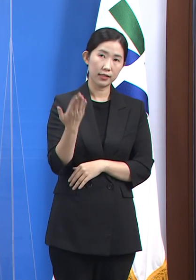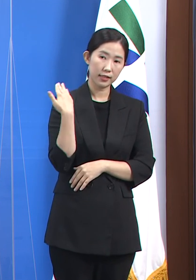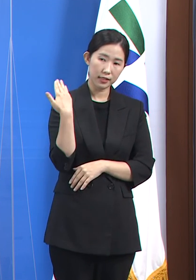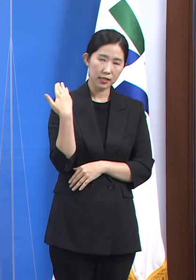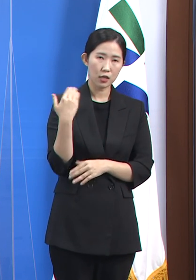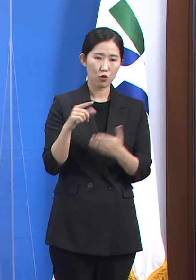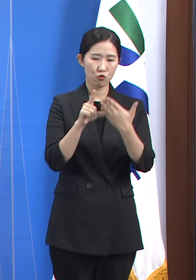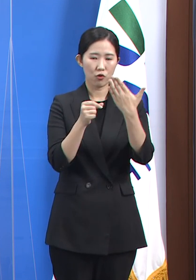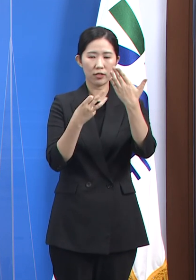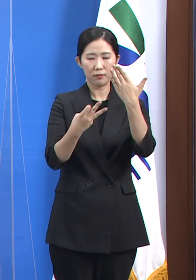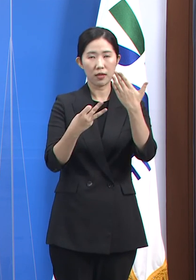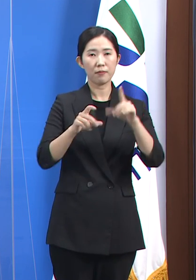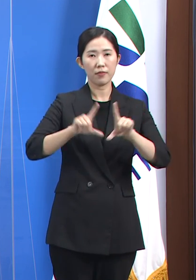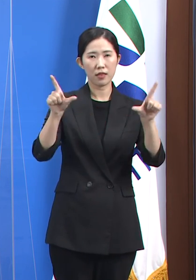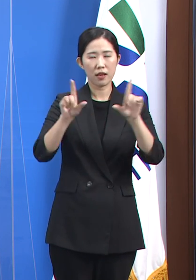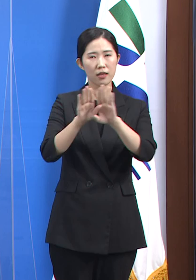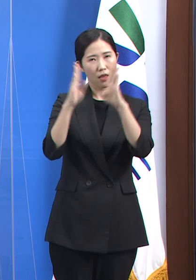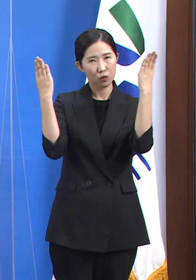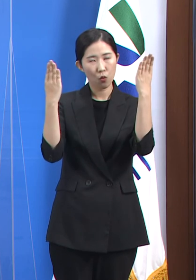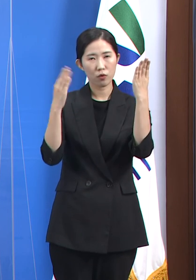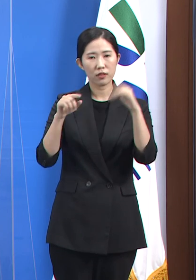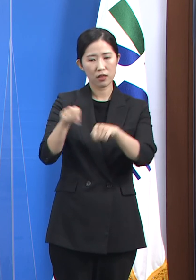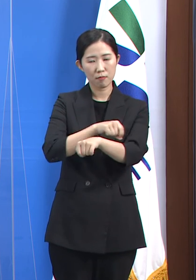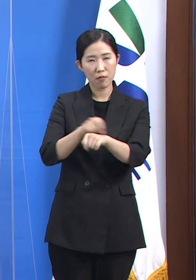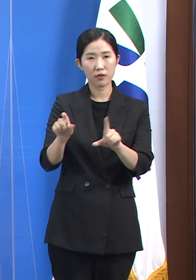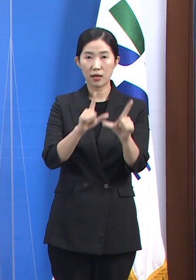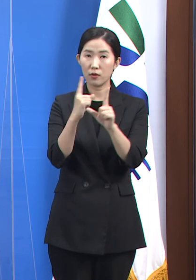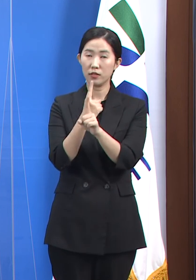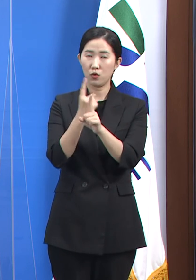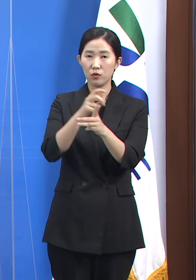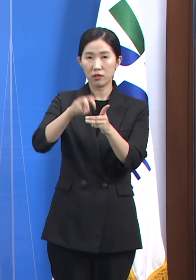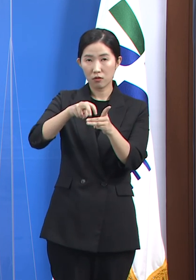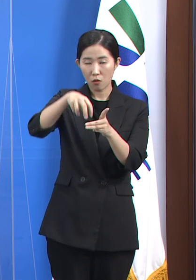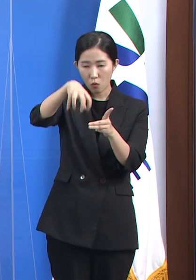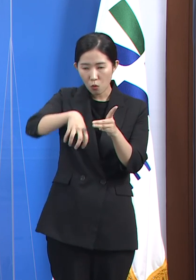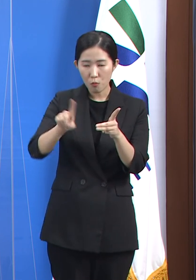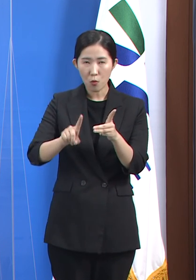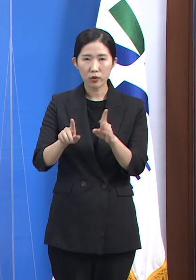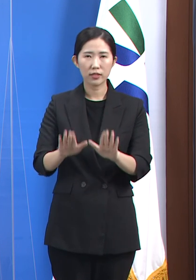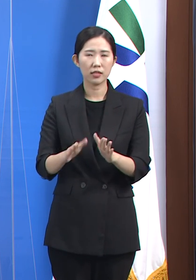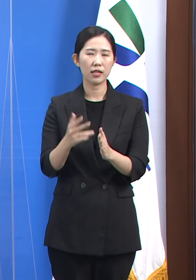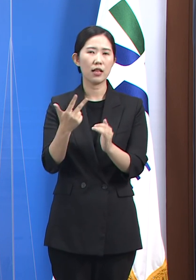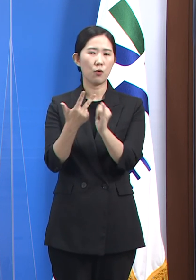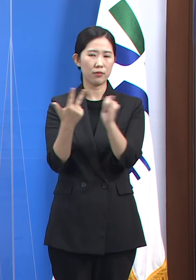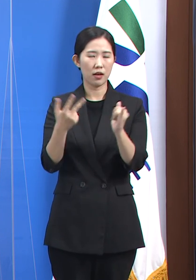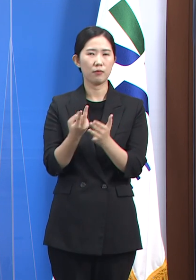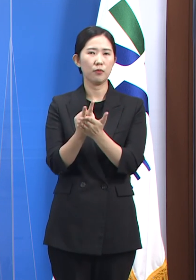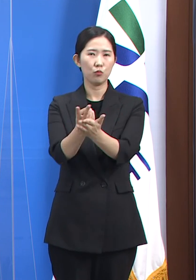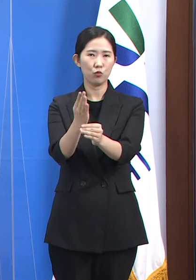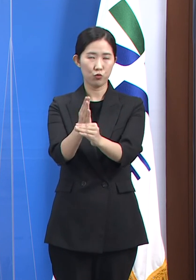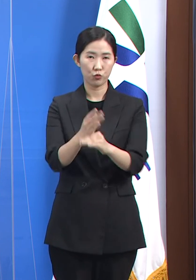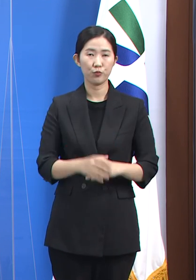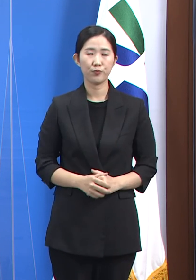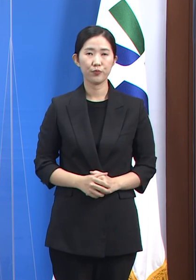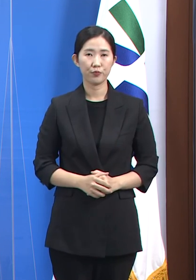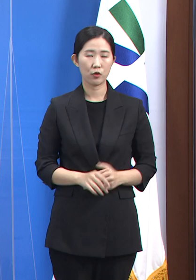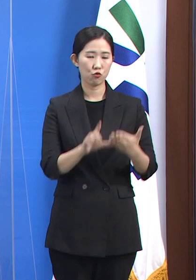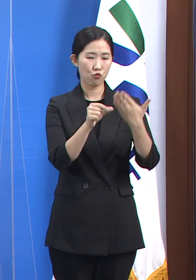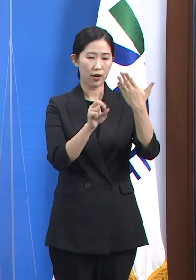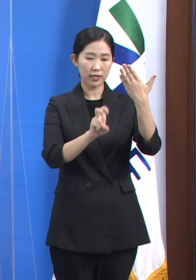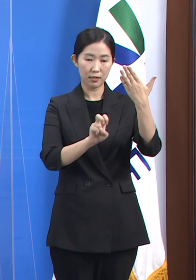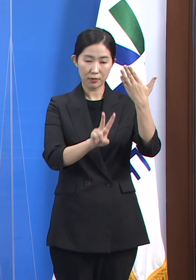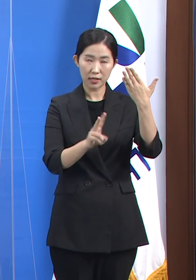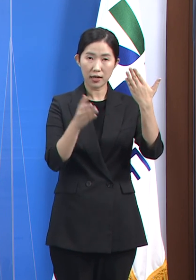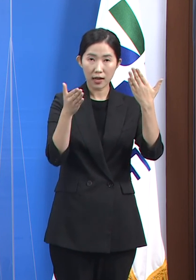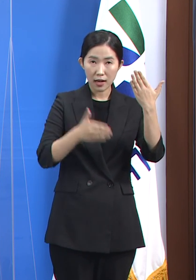특별생활치료센터에는 9월 21일 17시 기준 7명이 입소해 있습니다. 22일까지 12명은